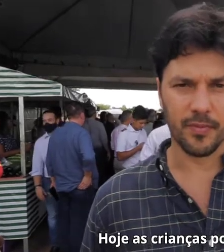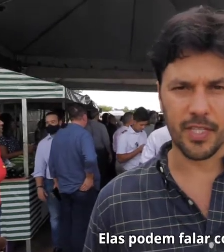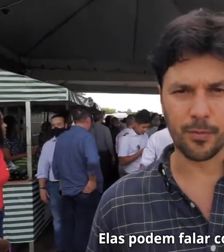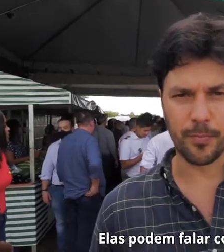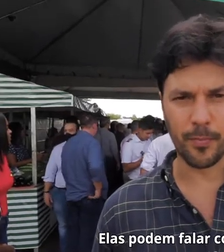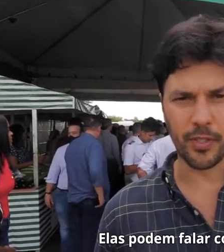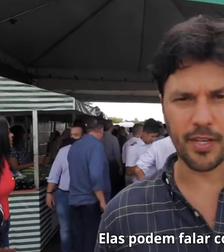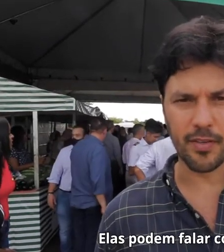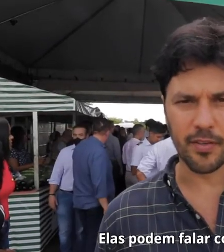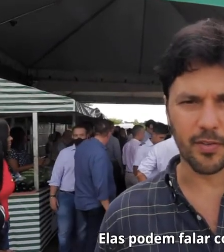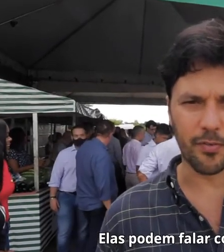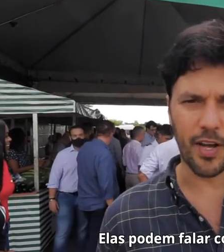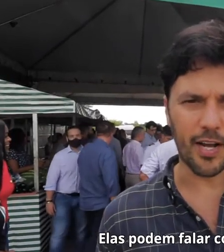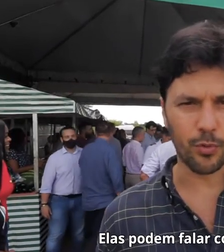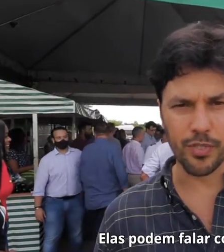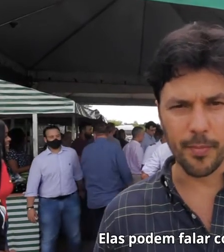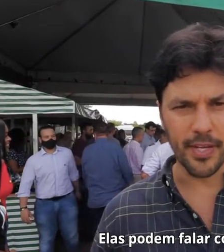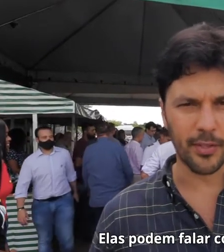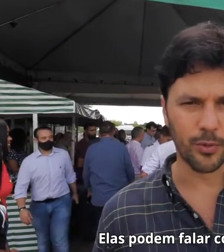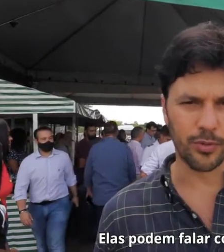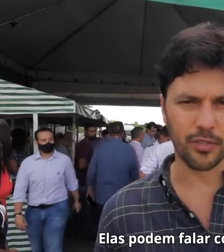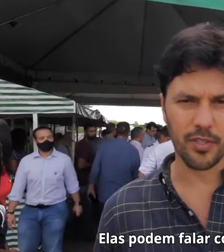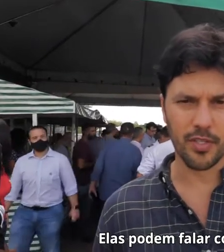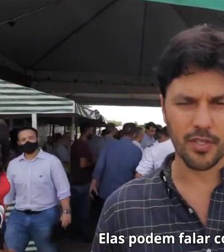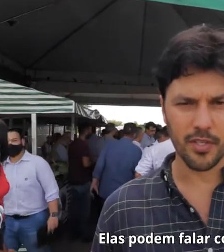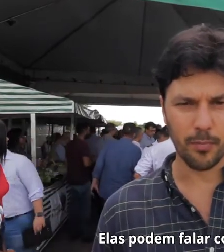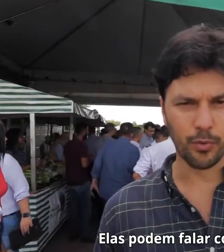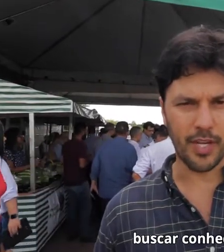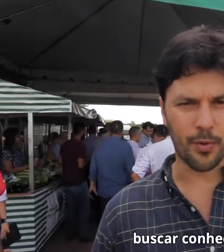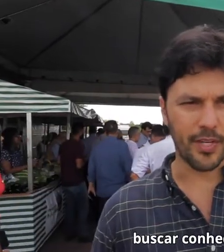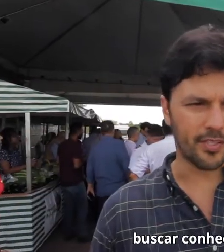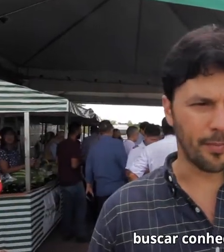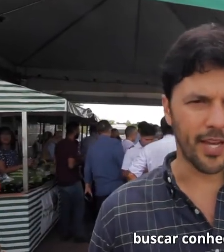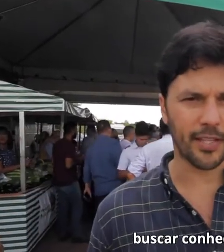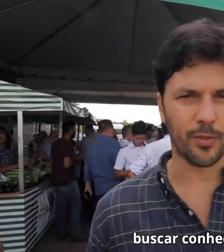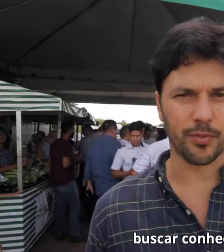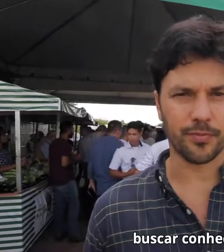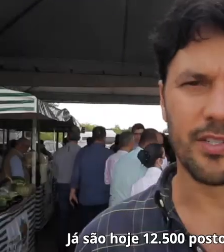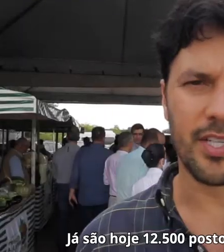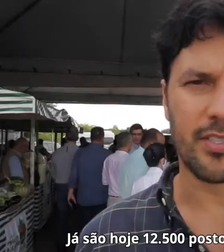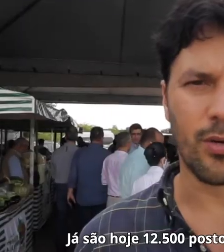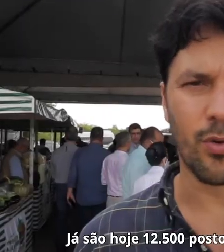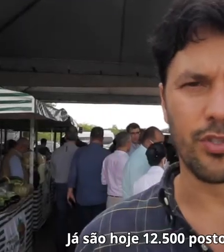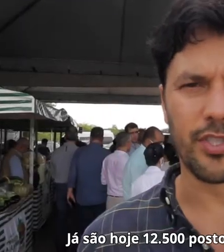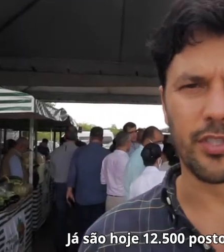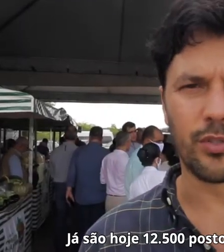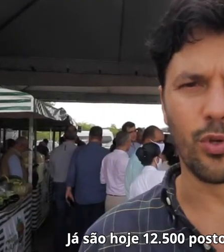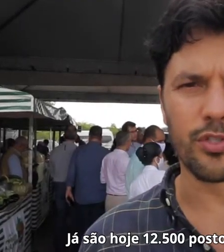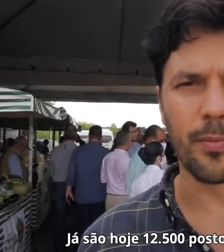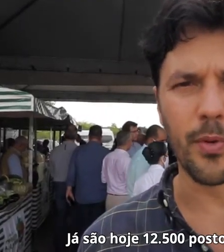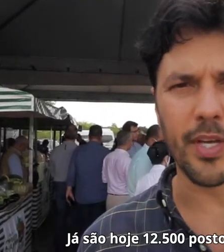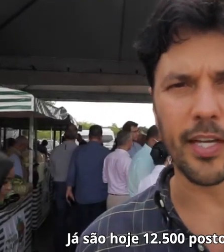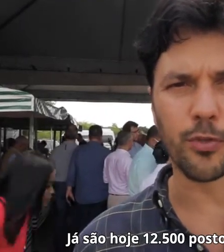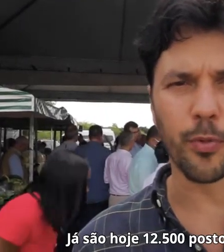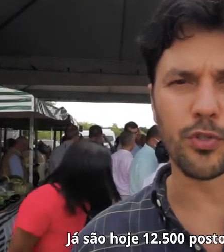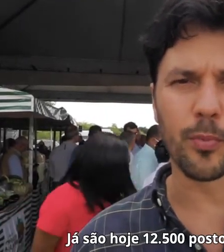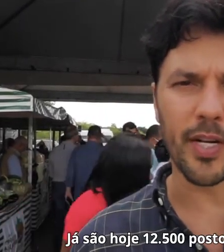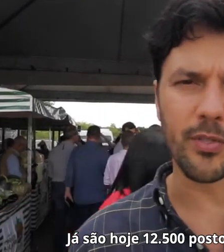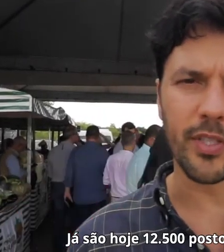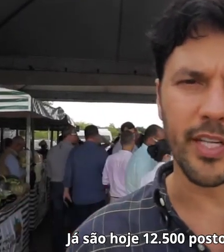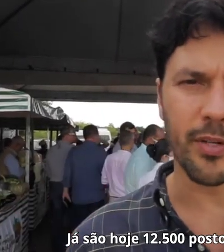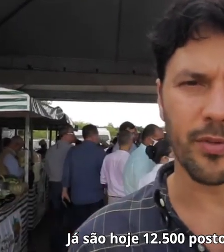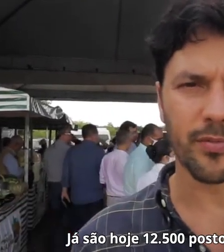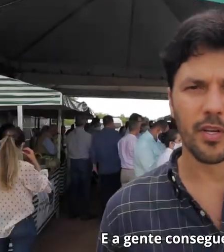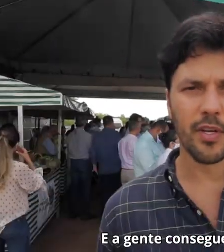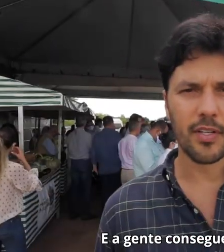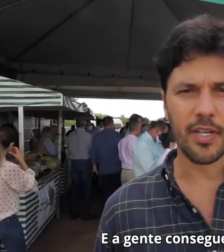podem falar com os amigos, buscar conhecimento já são hoje 12 mil e 500 pontos